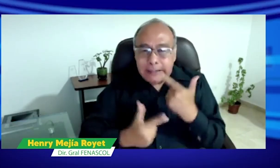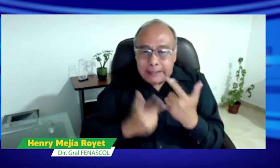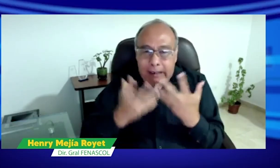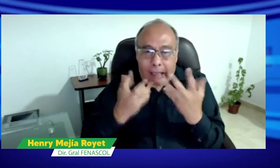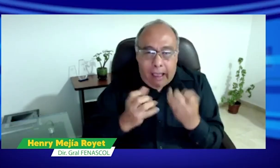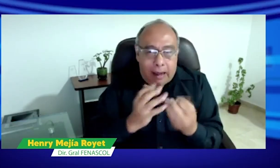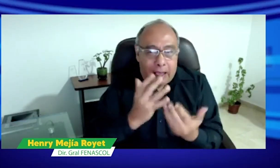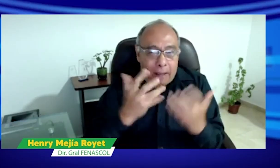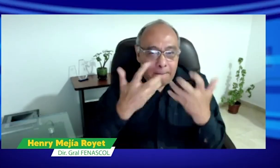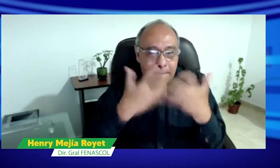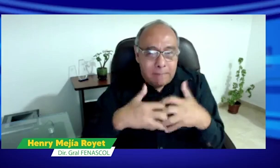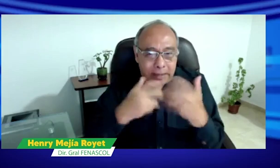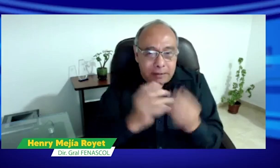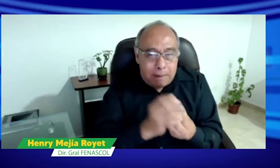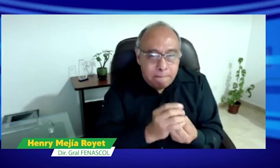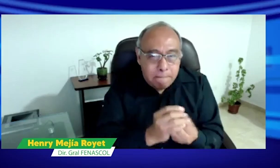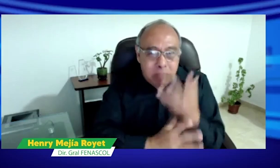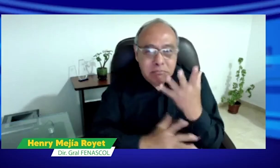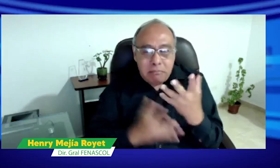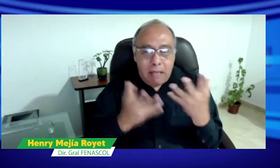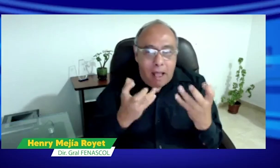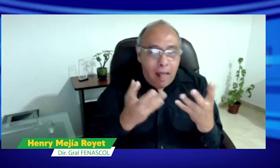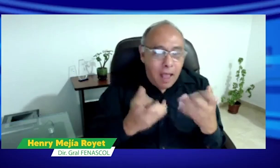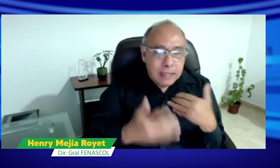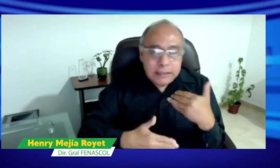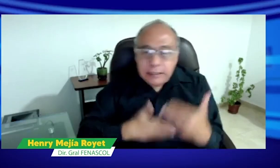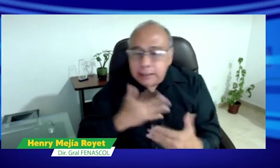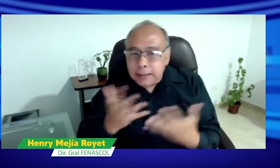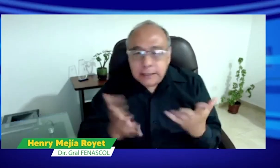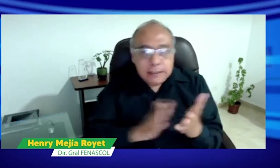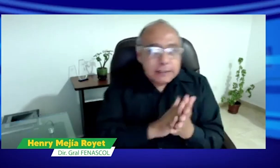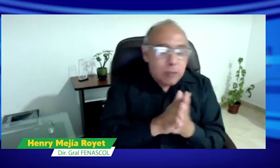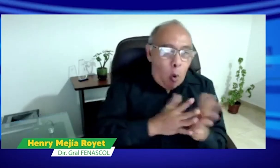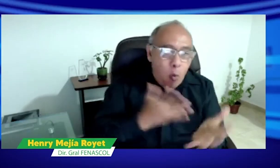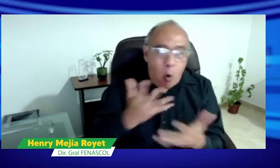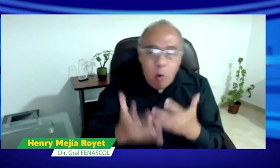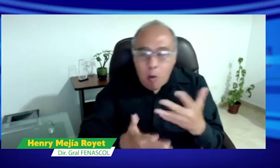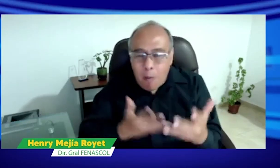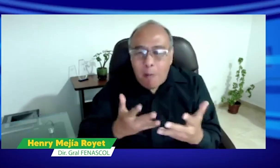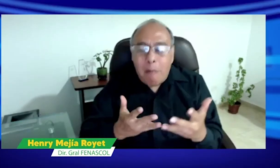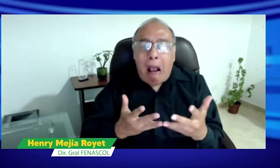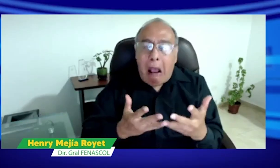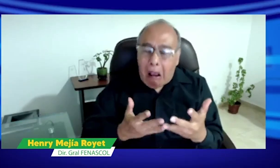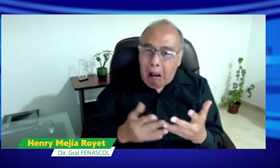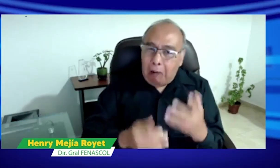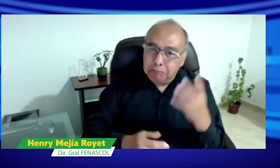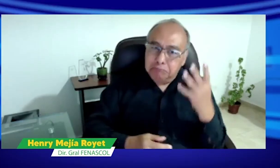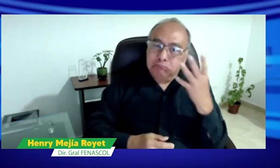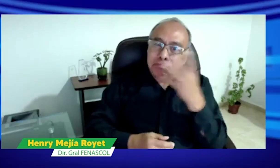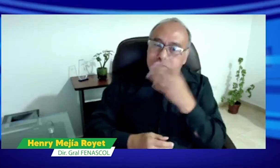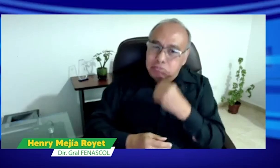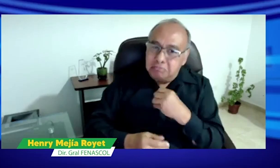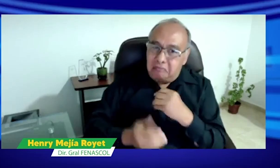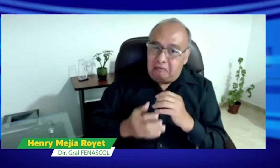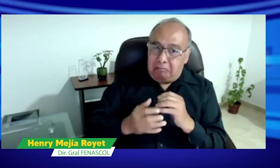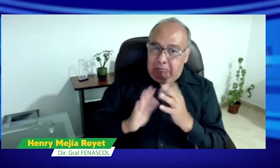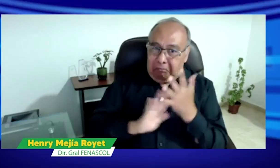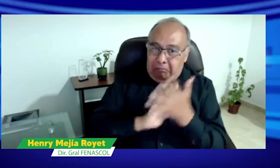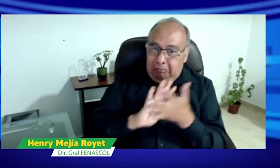emprendimiento al igual que el de muchas personas sordas. Así que nos